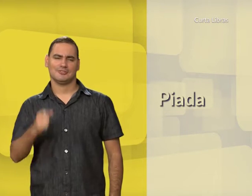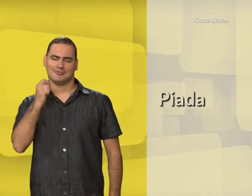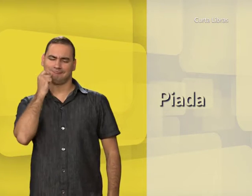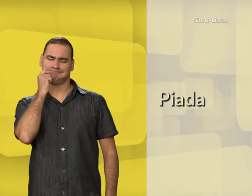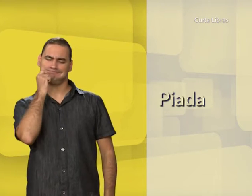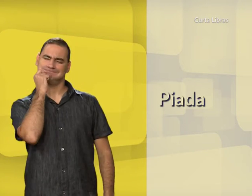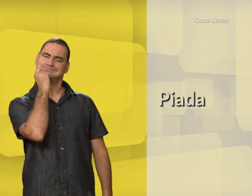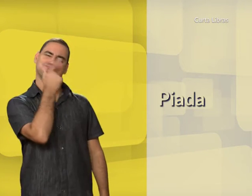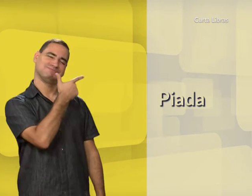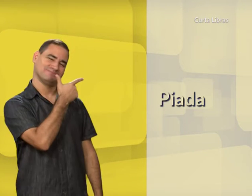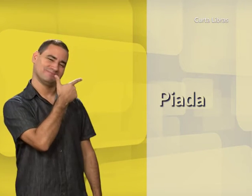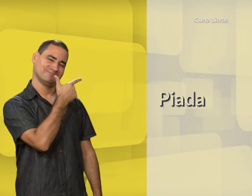Piada.